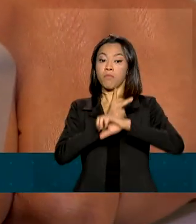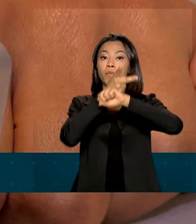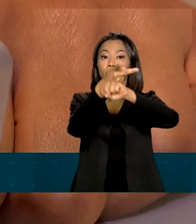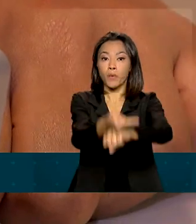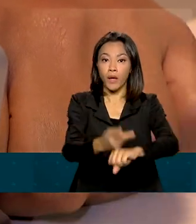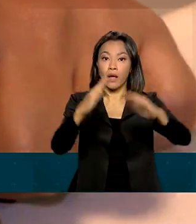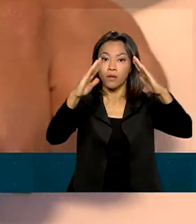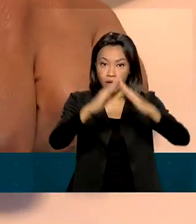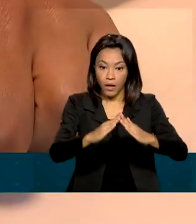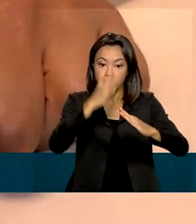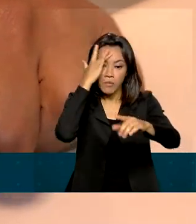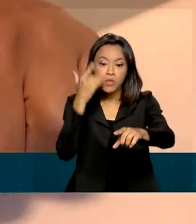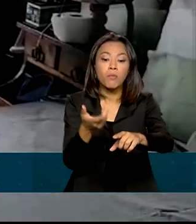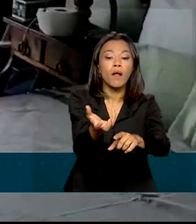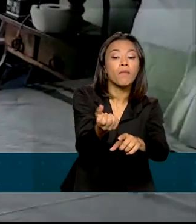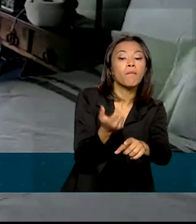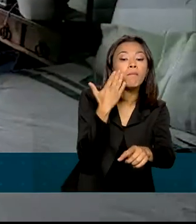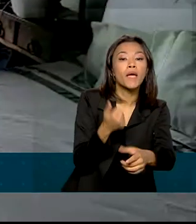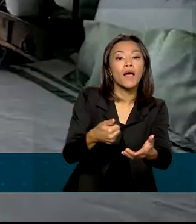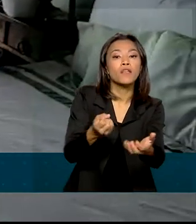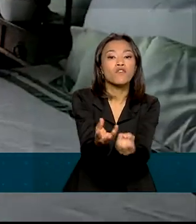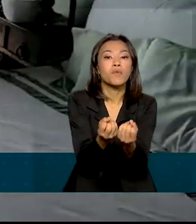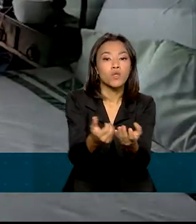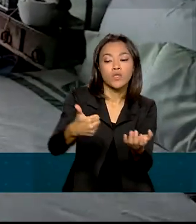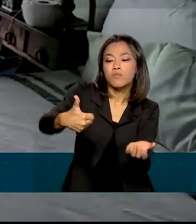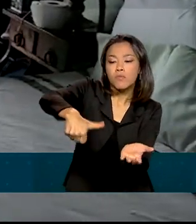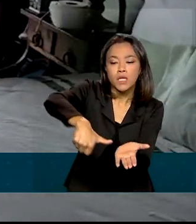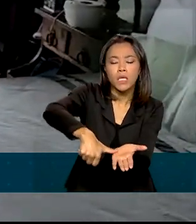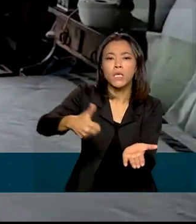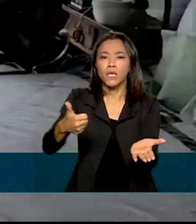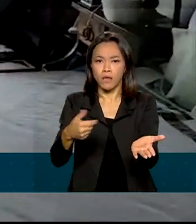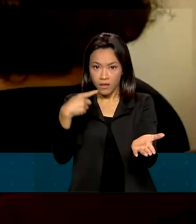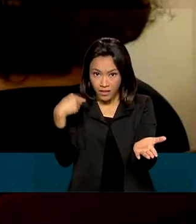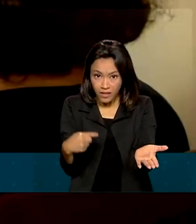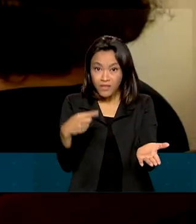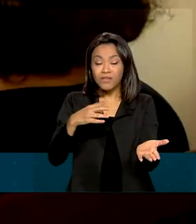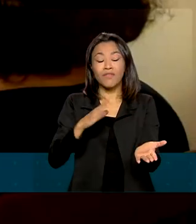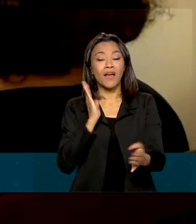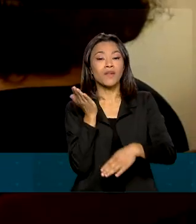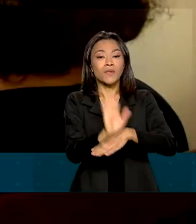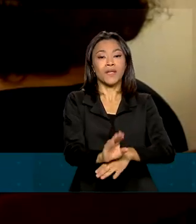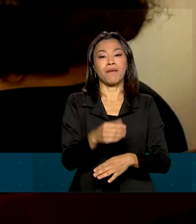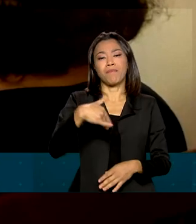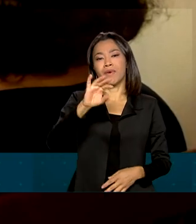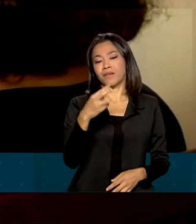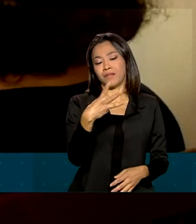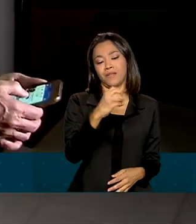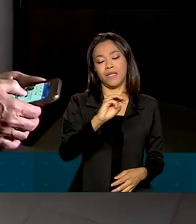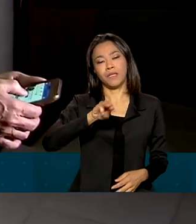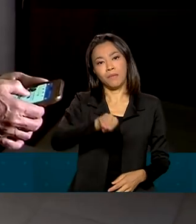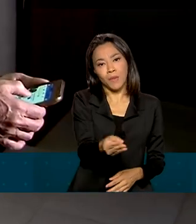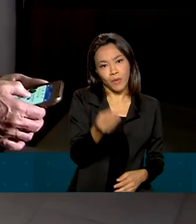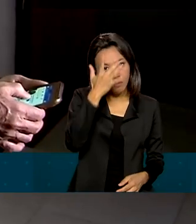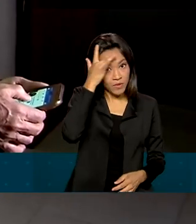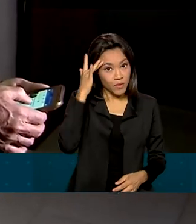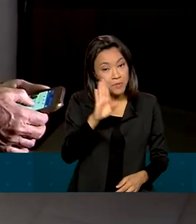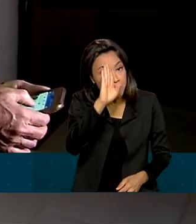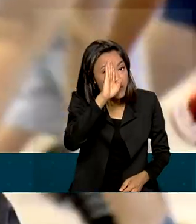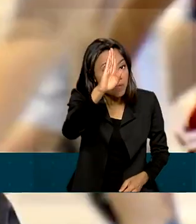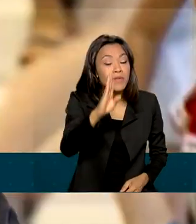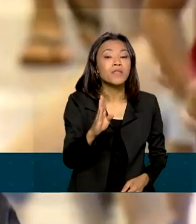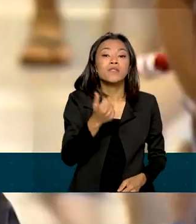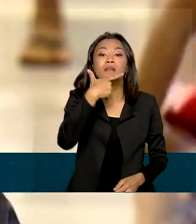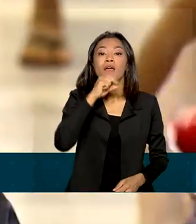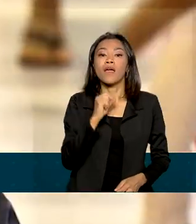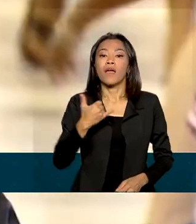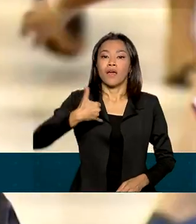biometria e das informações. A medida vai beneficiar mais de 30 milhões de pessoas, principalmente os idosos,